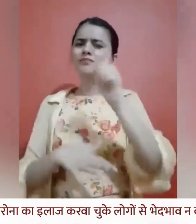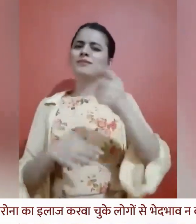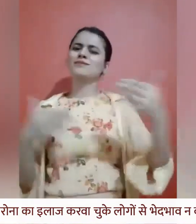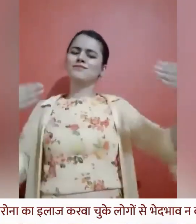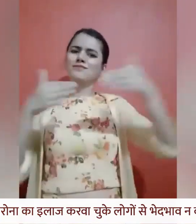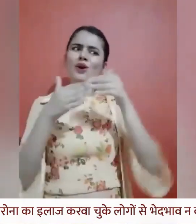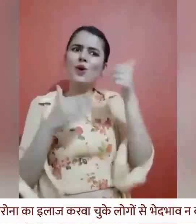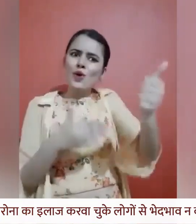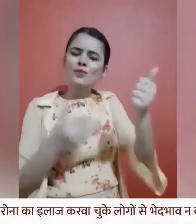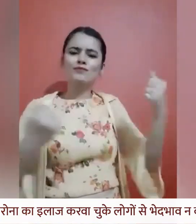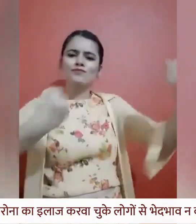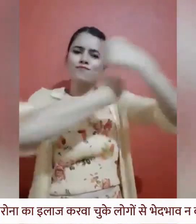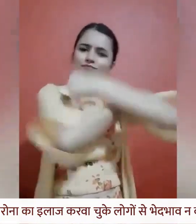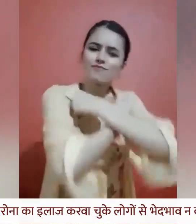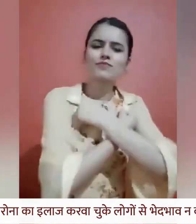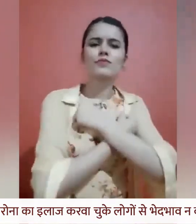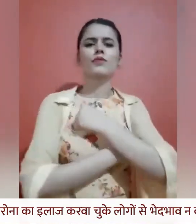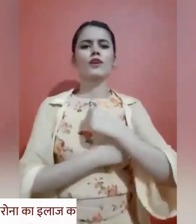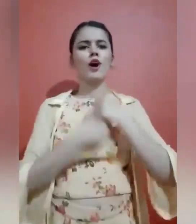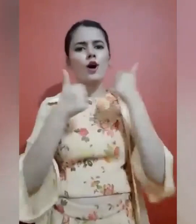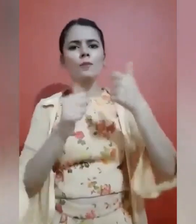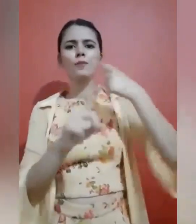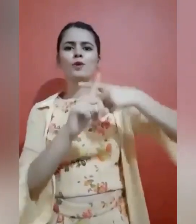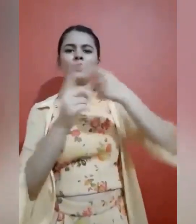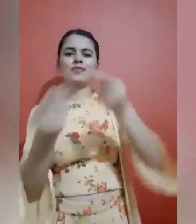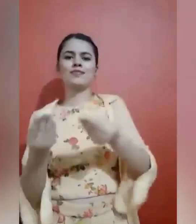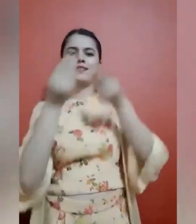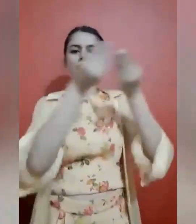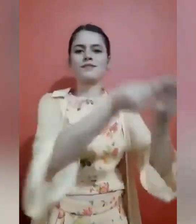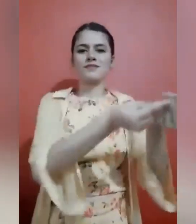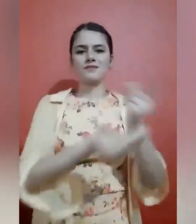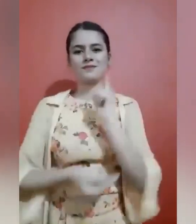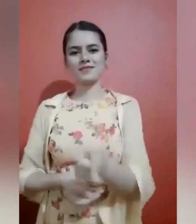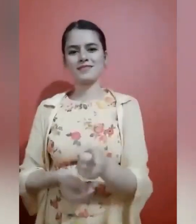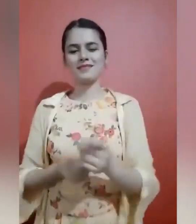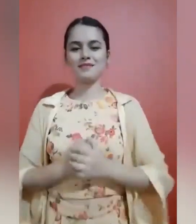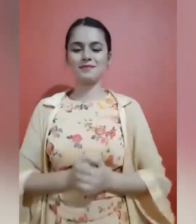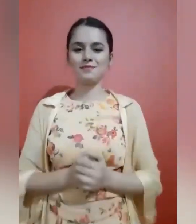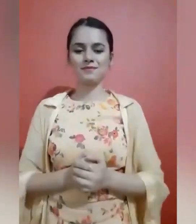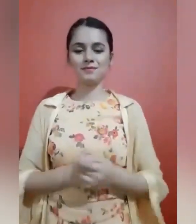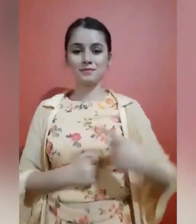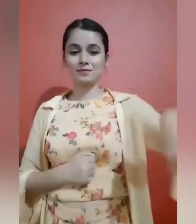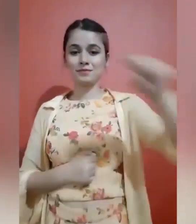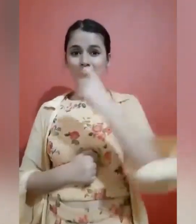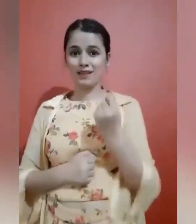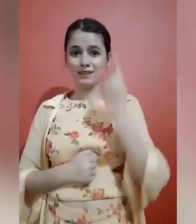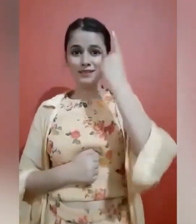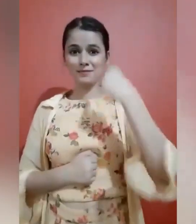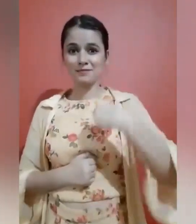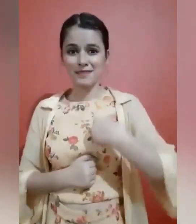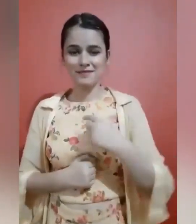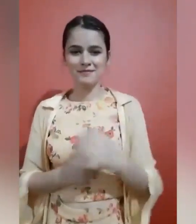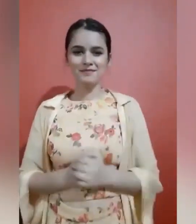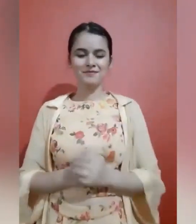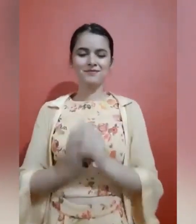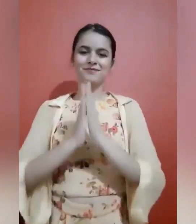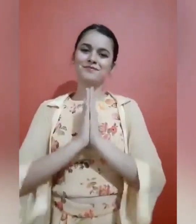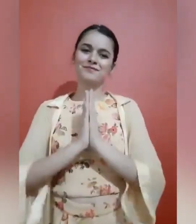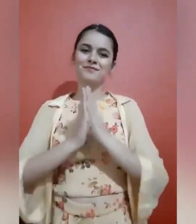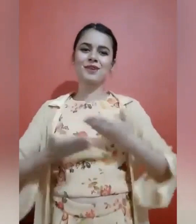वही सने और सम्मान रखे आशा करती हूँ आप सभी तक मेरा संदेश पहुचे मुझे देखने